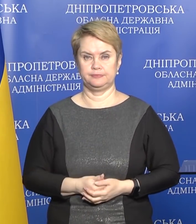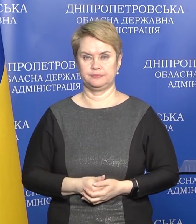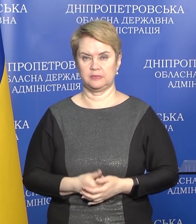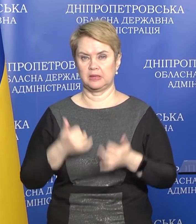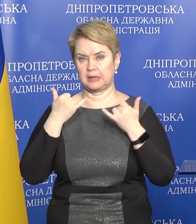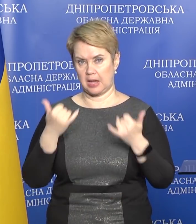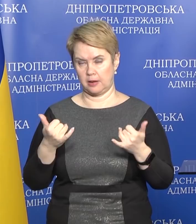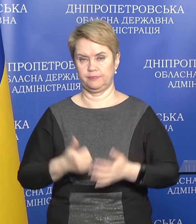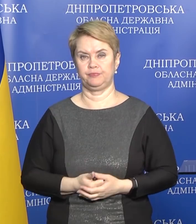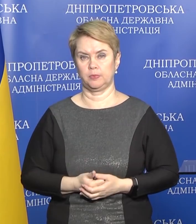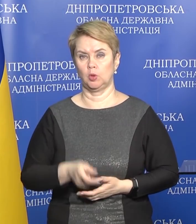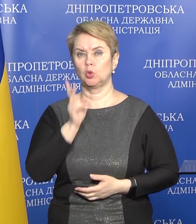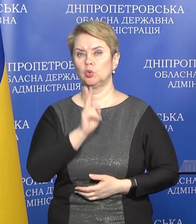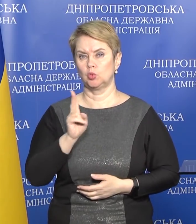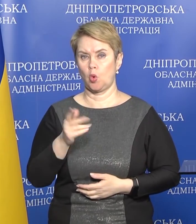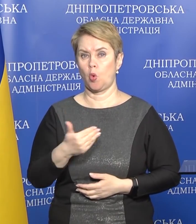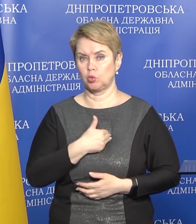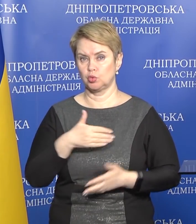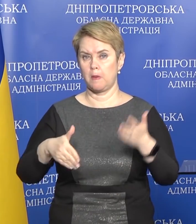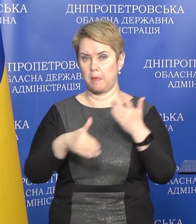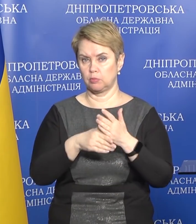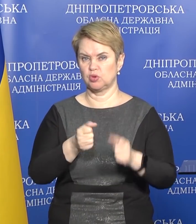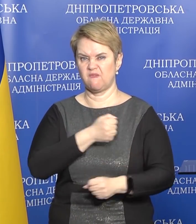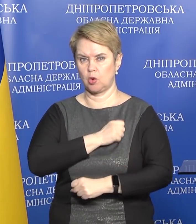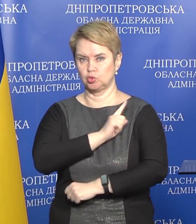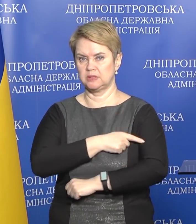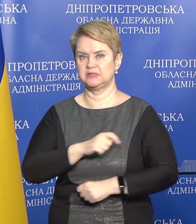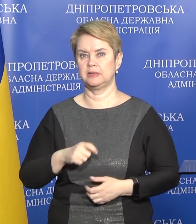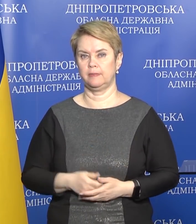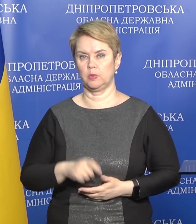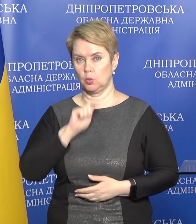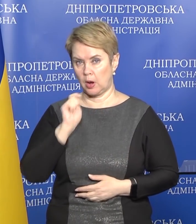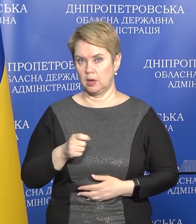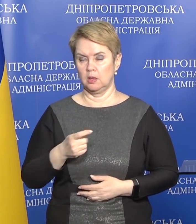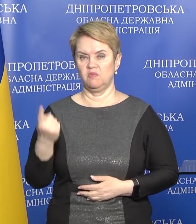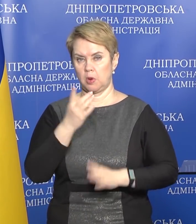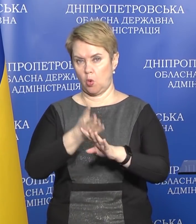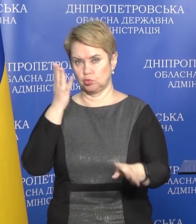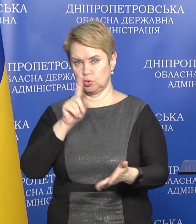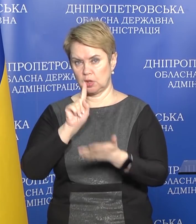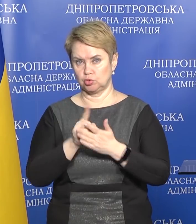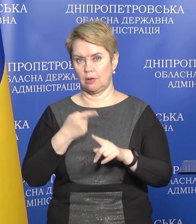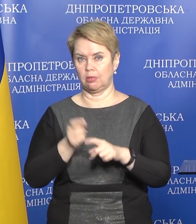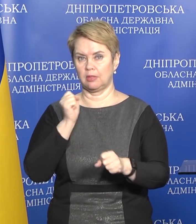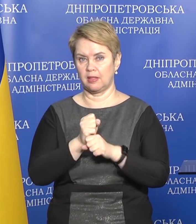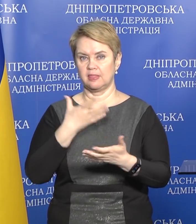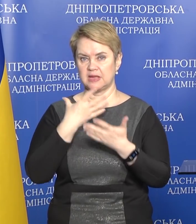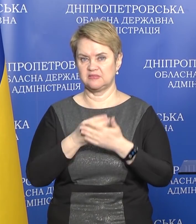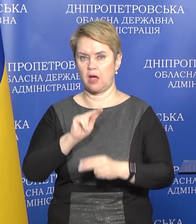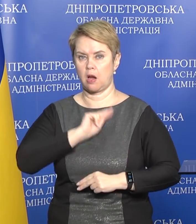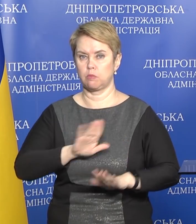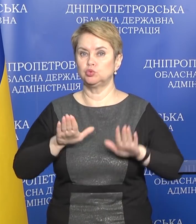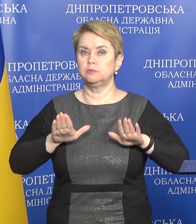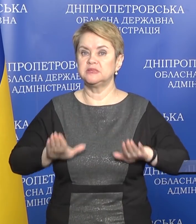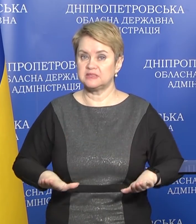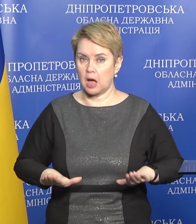кто хочет помочь вооруженным силам, в первую очередь должны это делать на своих рабочих